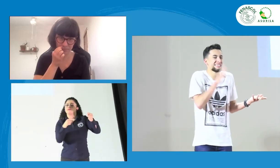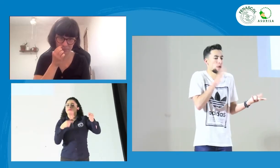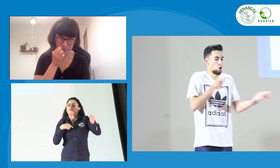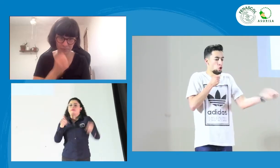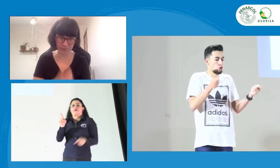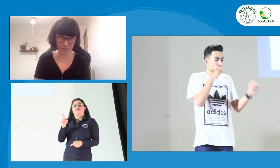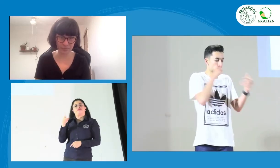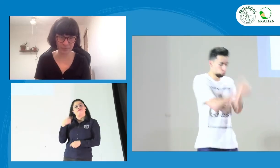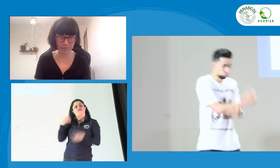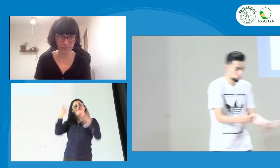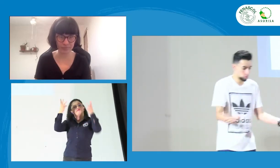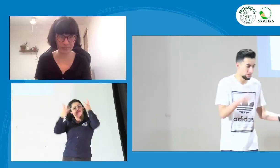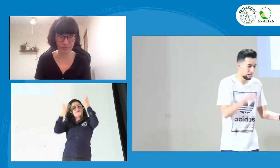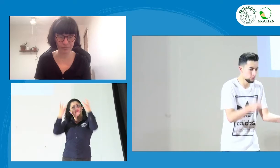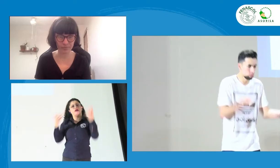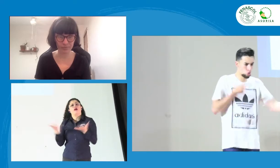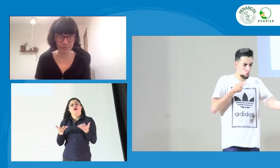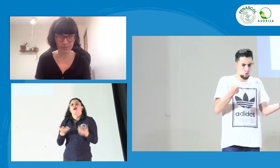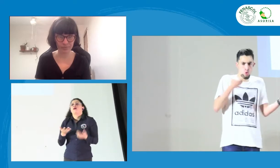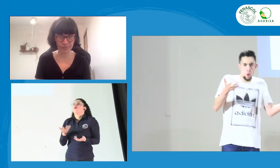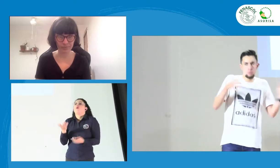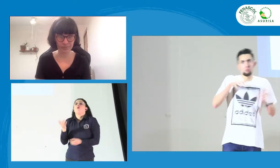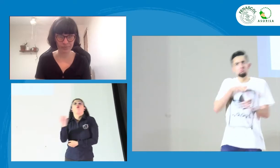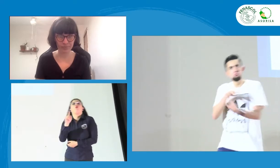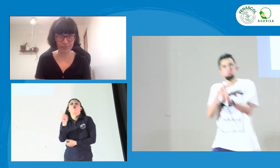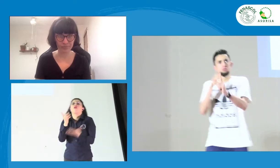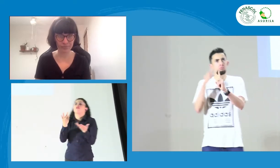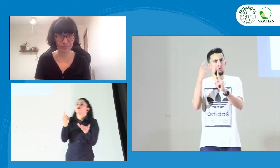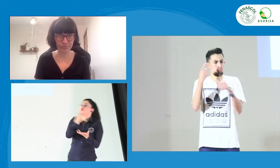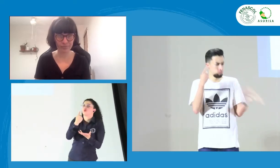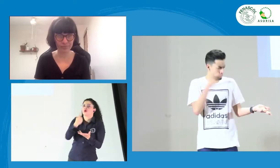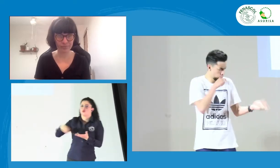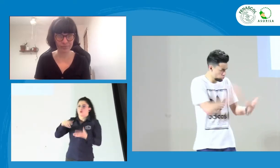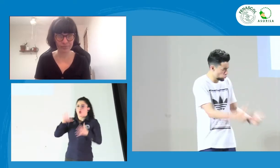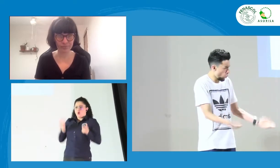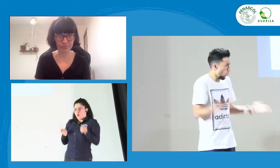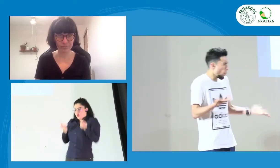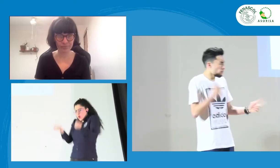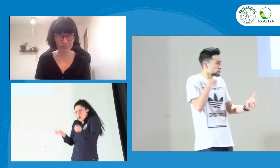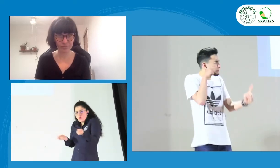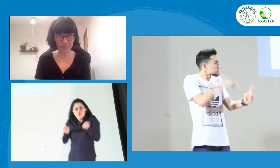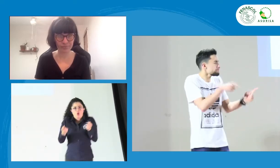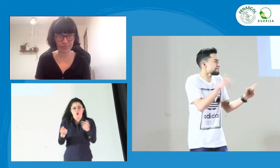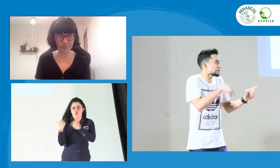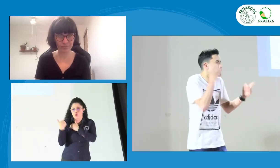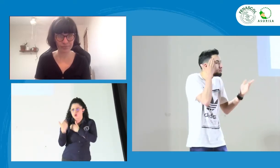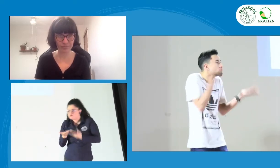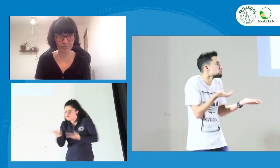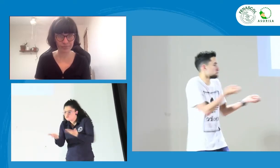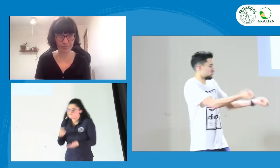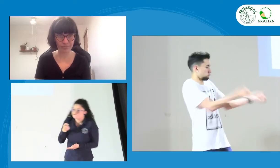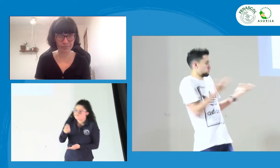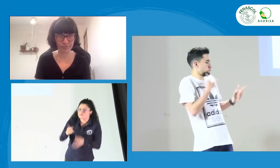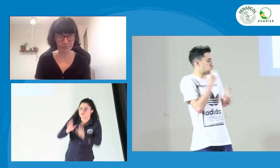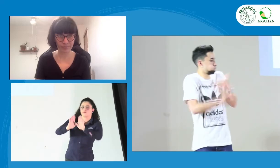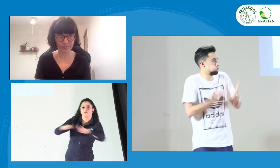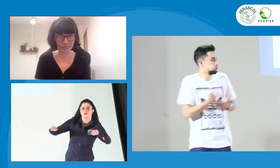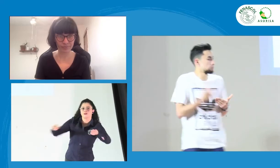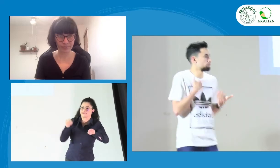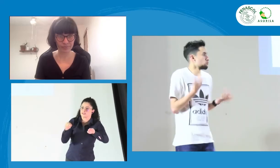preocupación. ¿Cómo tener ese control hacia los niños? ¿Cómo los niños también? ¿Cómo podemos hacer esta incidencia